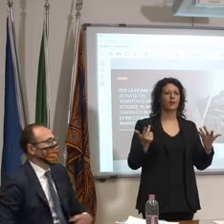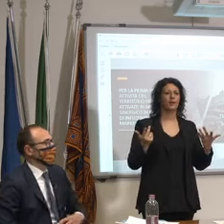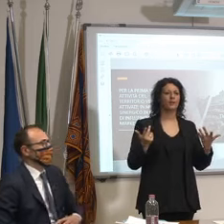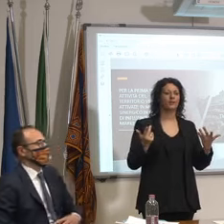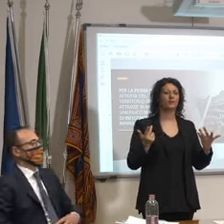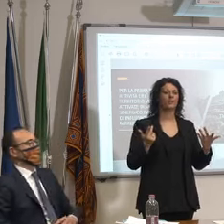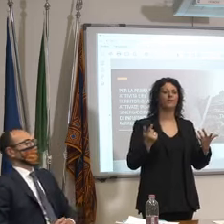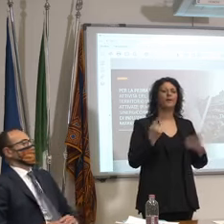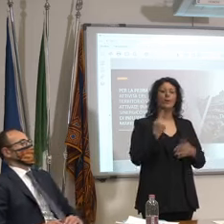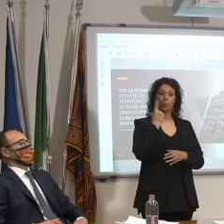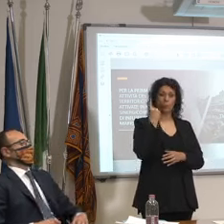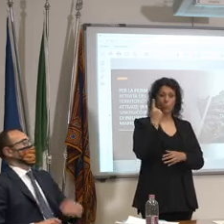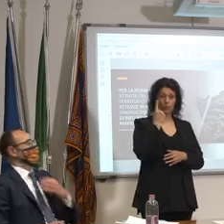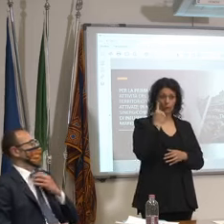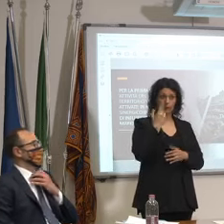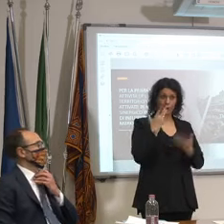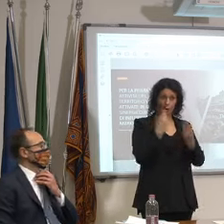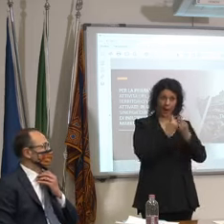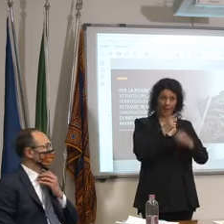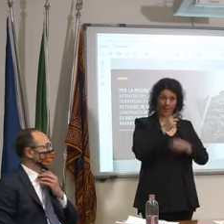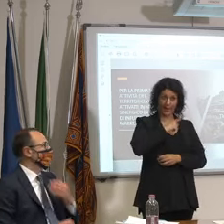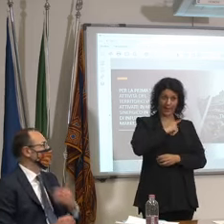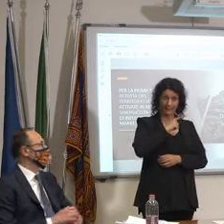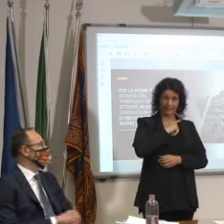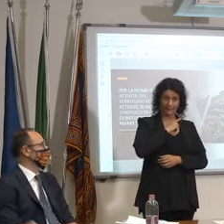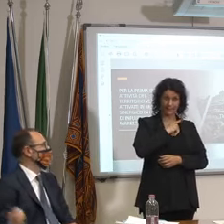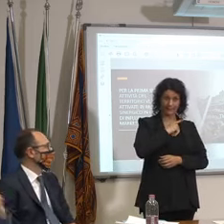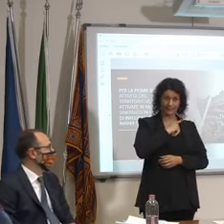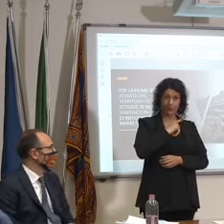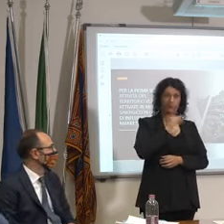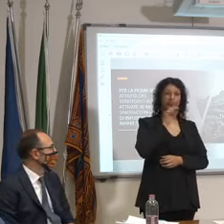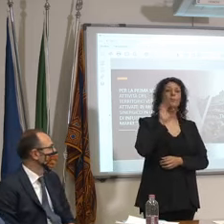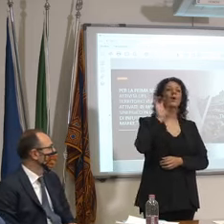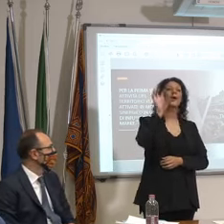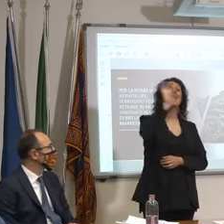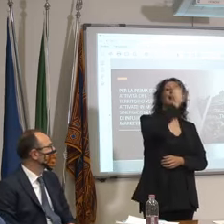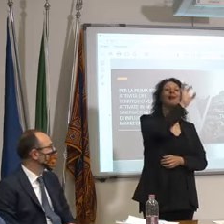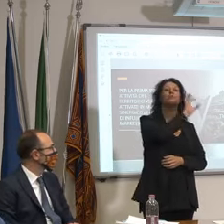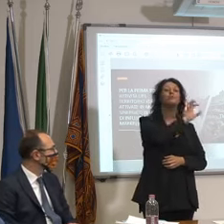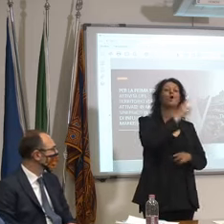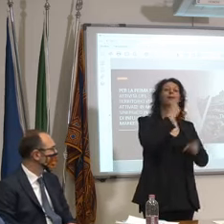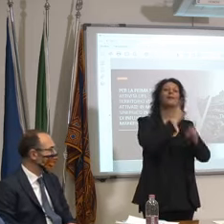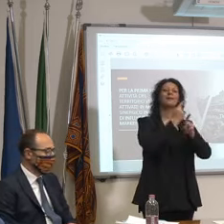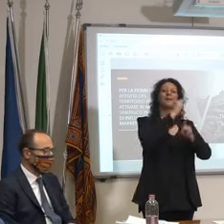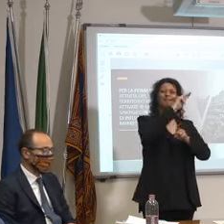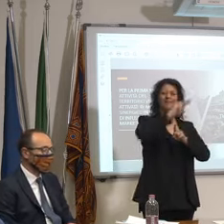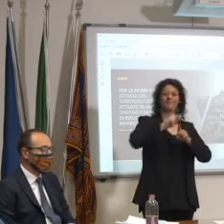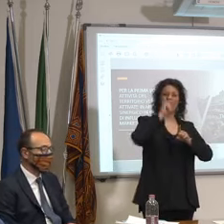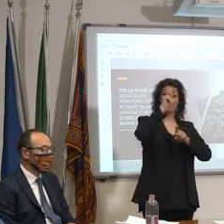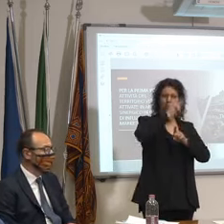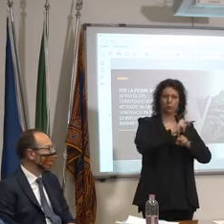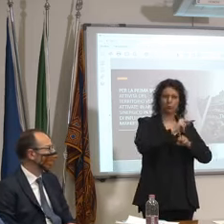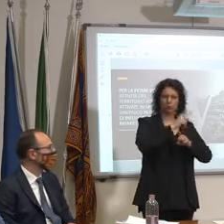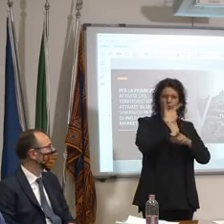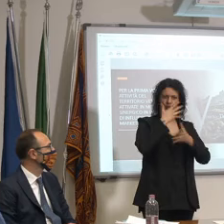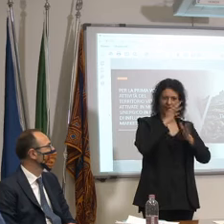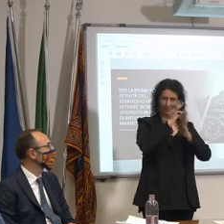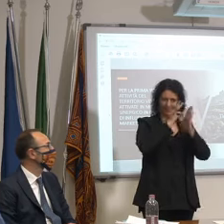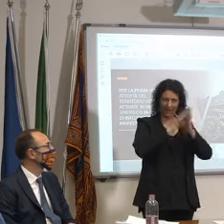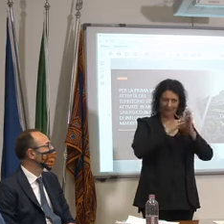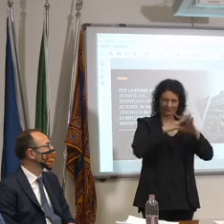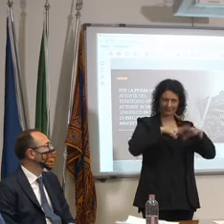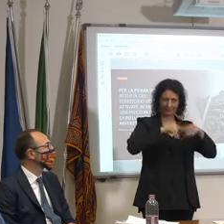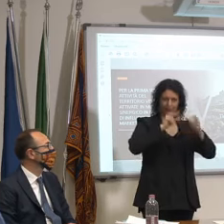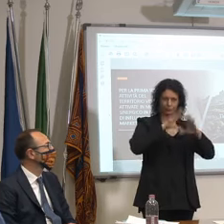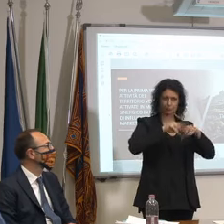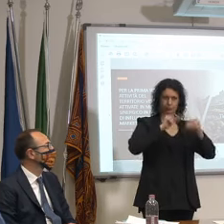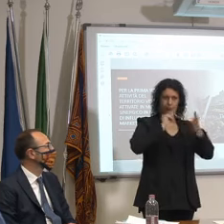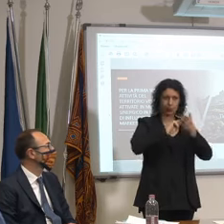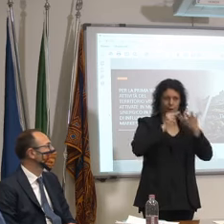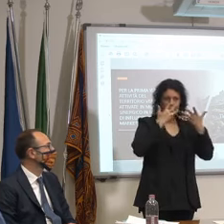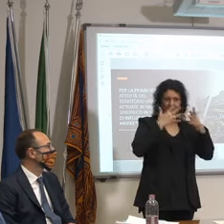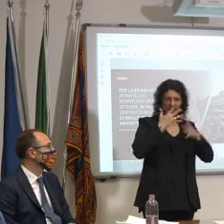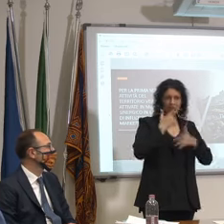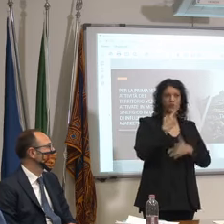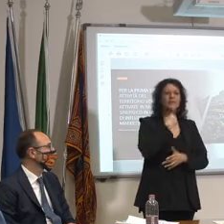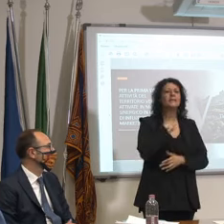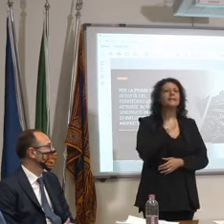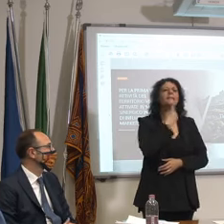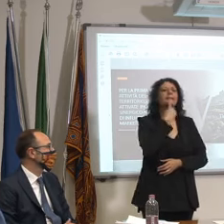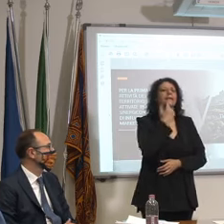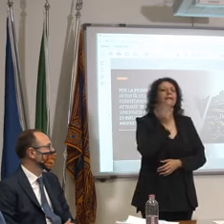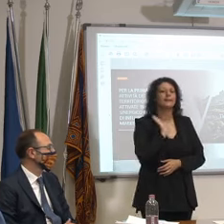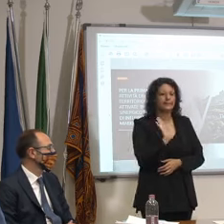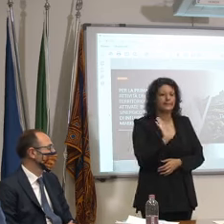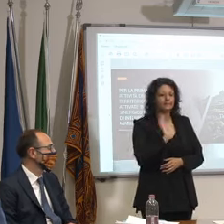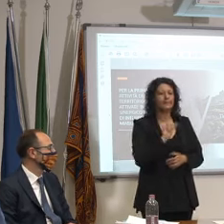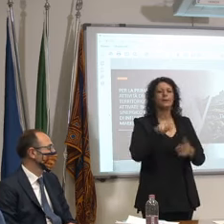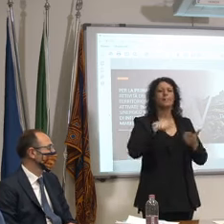a votare cioè me lo dite ma a parte questo ma secondo voi cioè come si fa a fissare l'apertura dell'anno scolastico